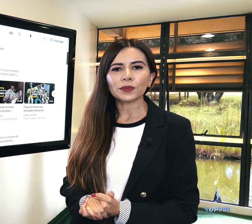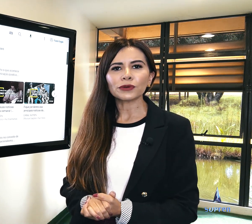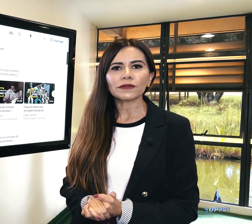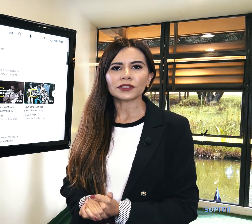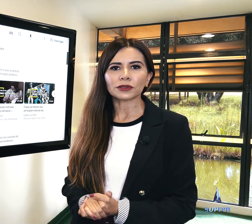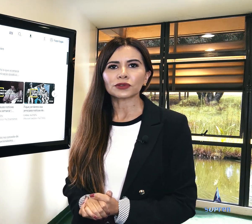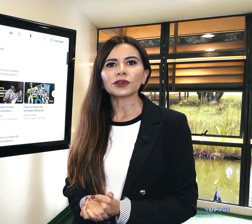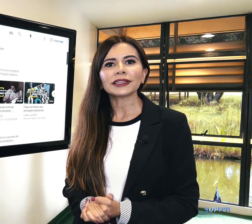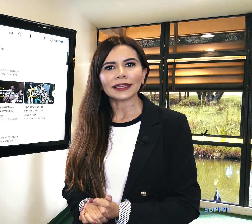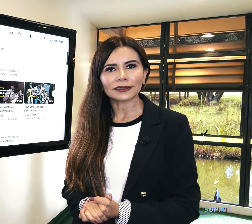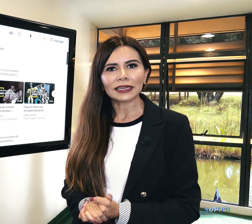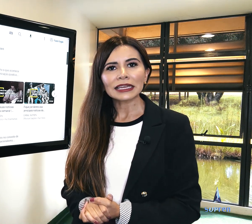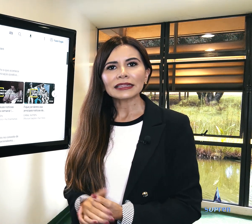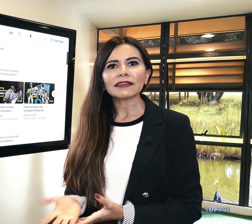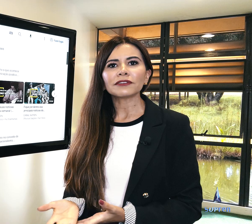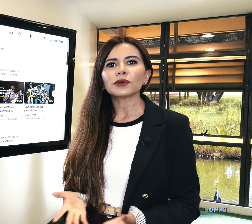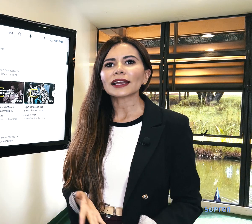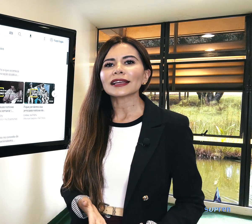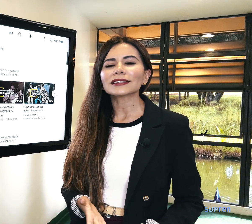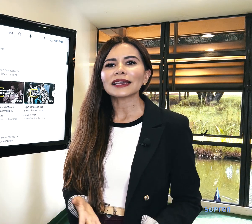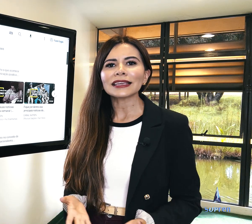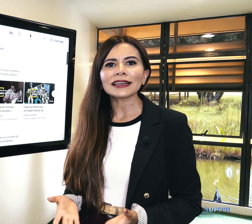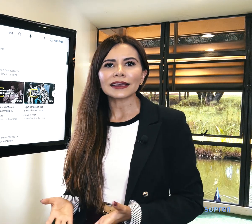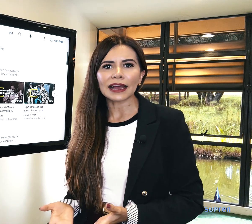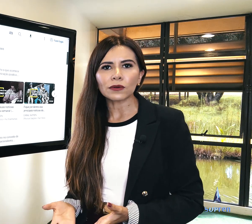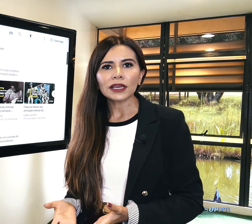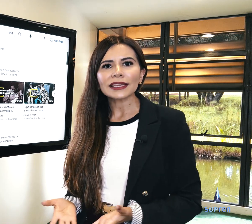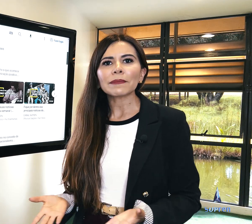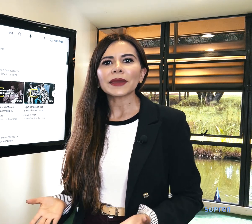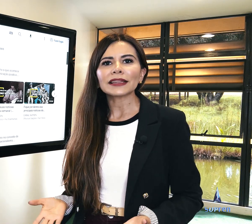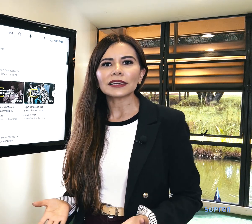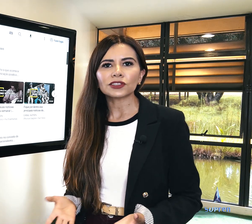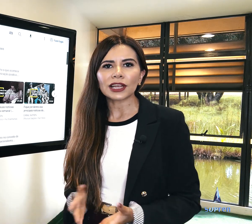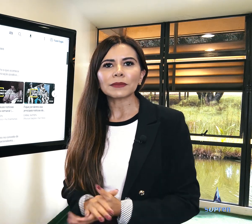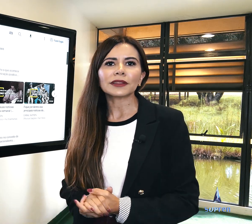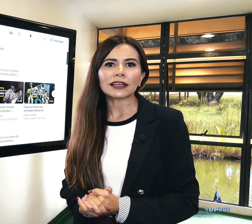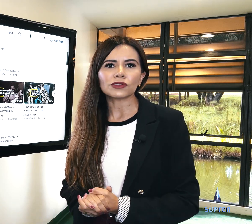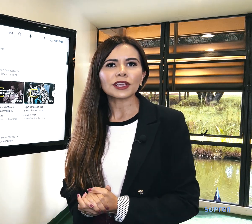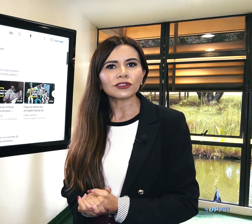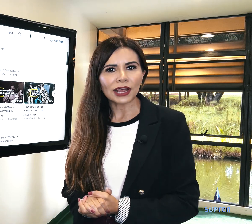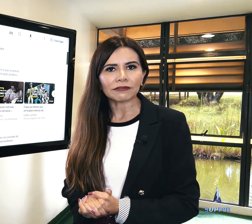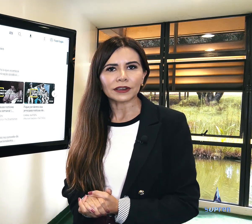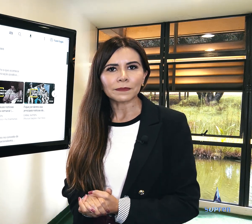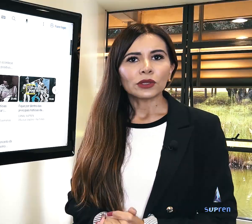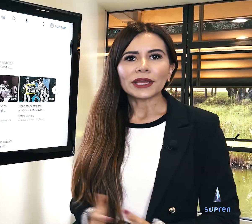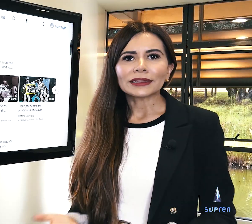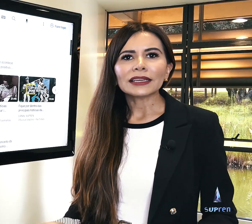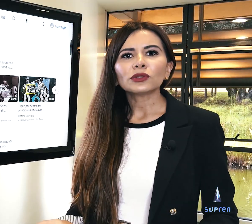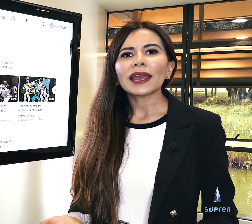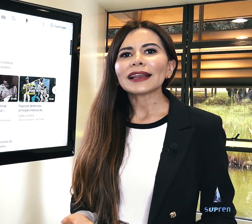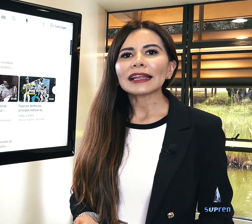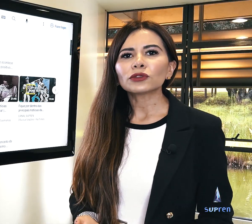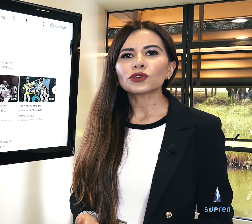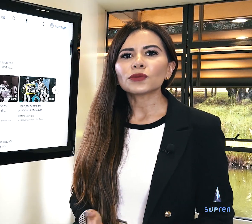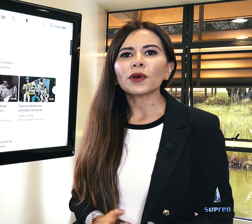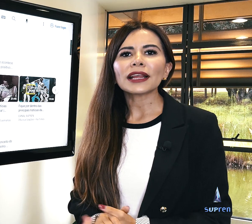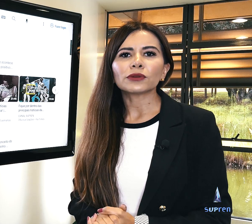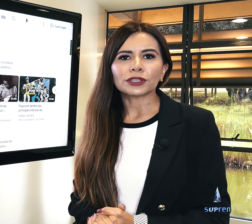1980 devido à caça ilegal e à perda de habitat em Java. No entanto, relatos de moradores